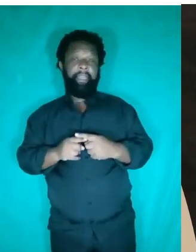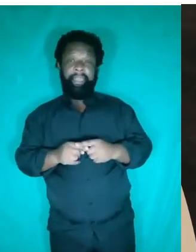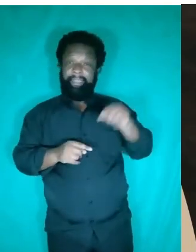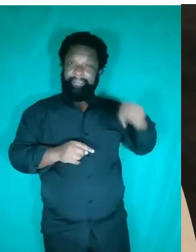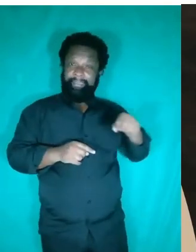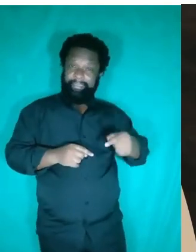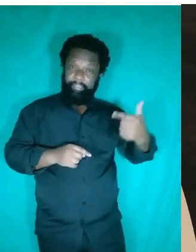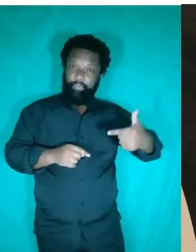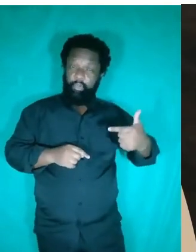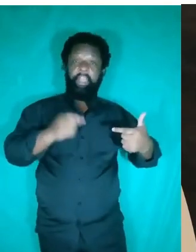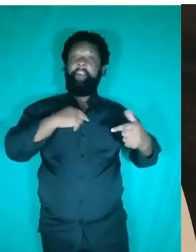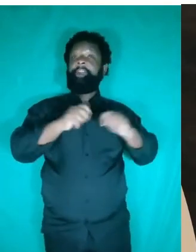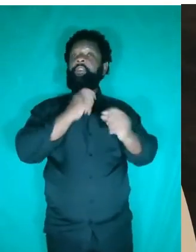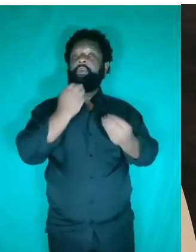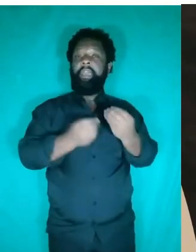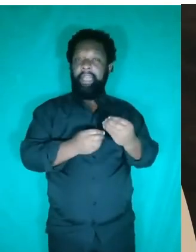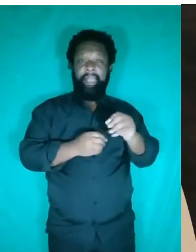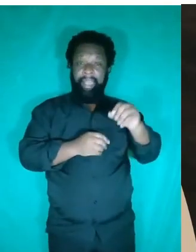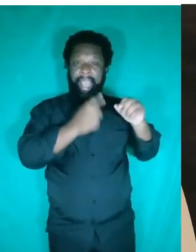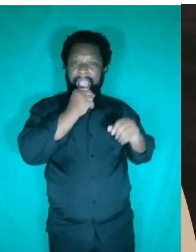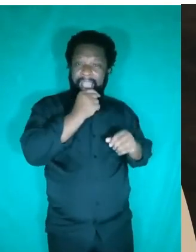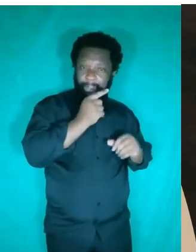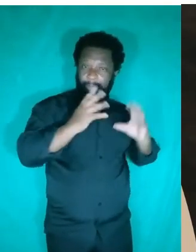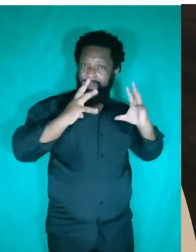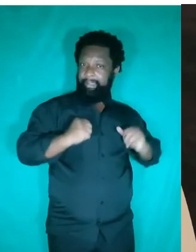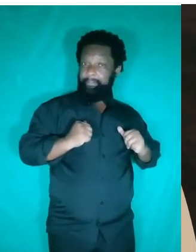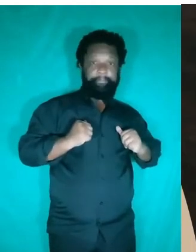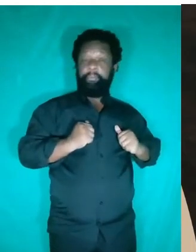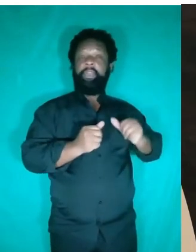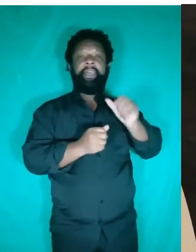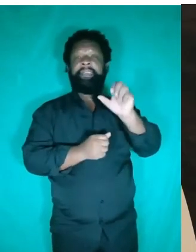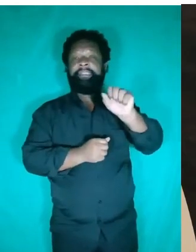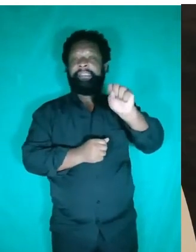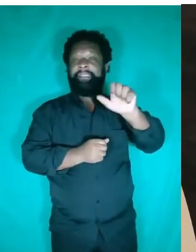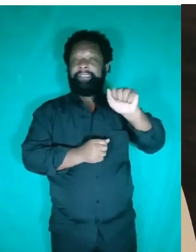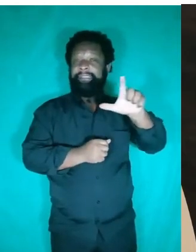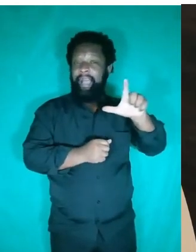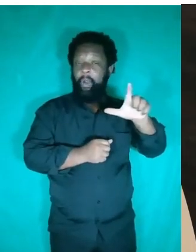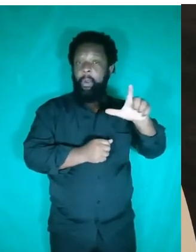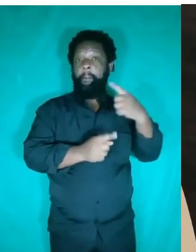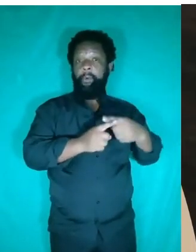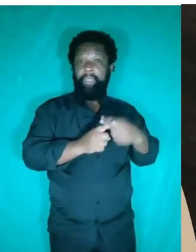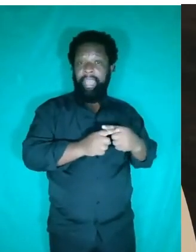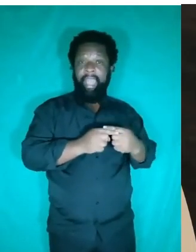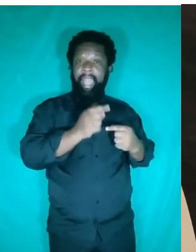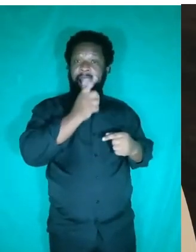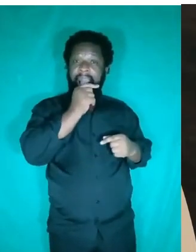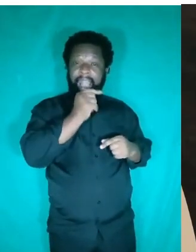segunda situação, o que foi que eu fiz? Eu dissolvi o sal na água, de modo que a densidade da água ficasse maior que a densidade do corpo